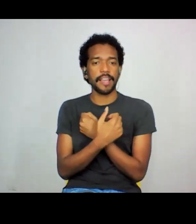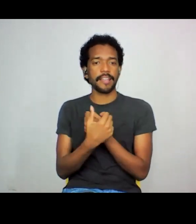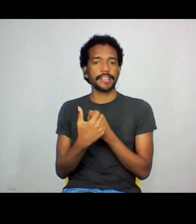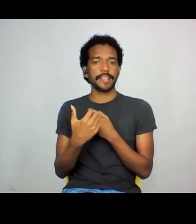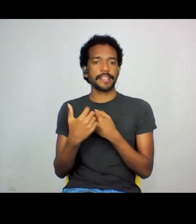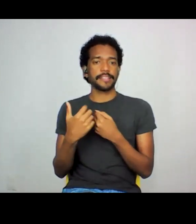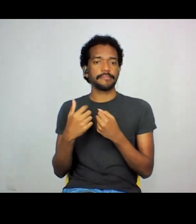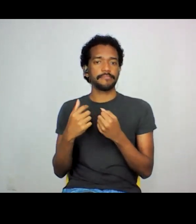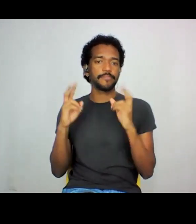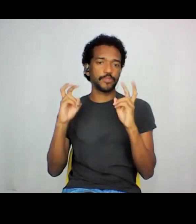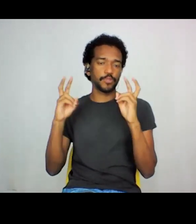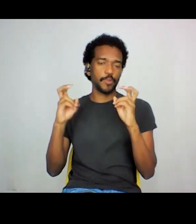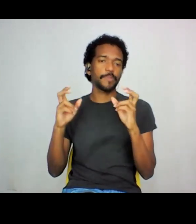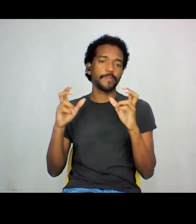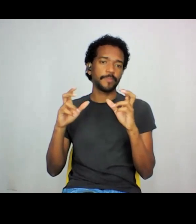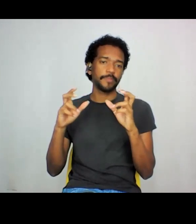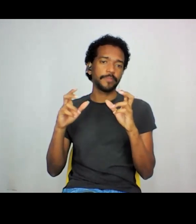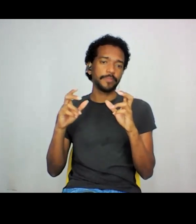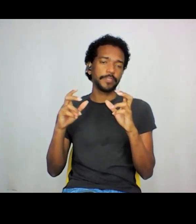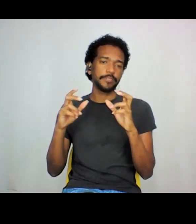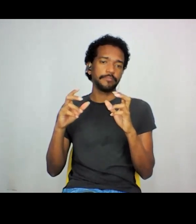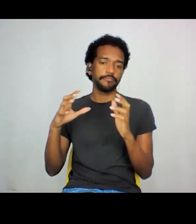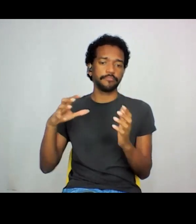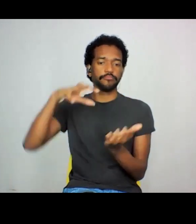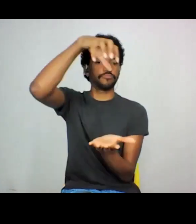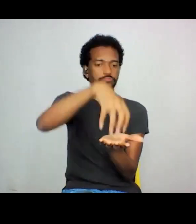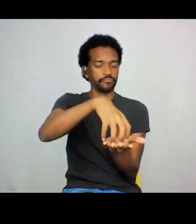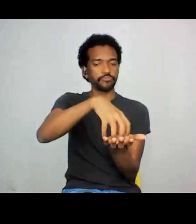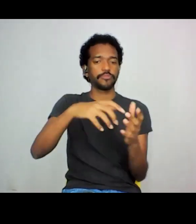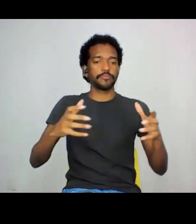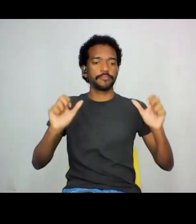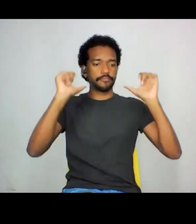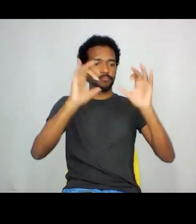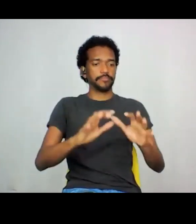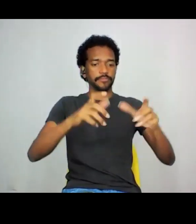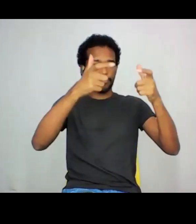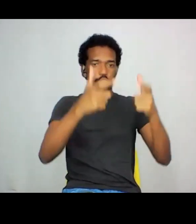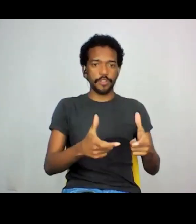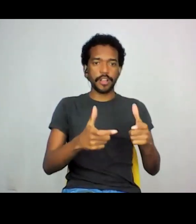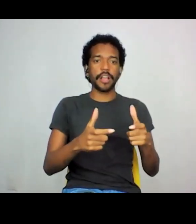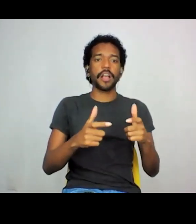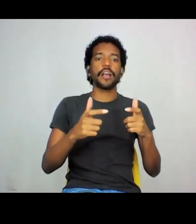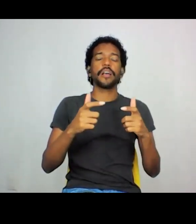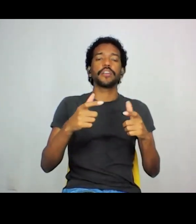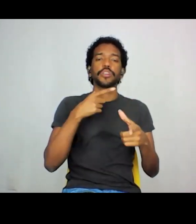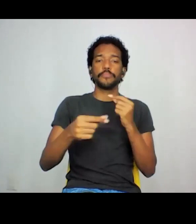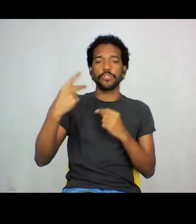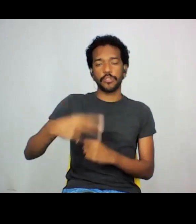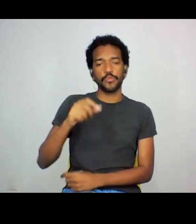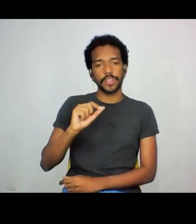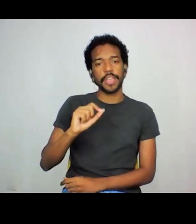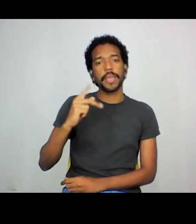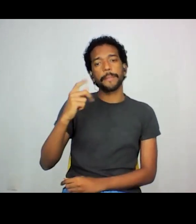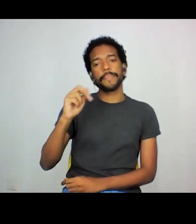chamada colônia japonesa no Brasil, né, que se concentra muito em São Paulo, Paraná, Mato Grosso do